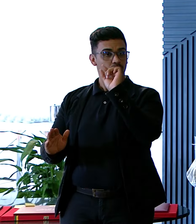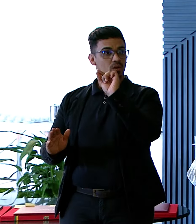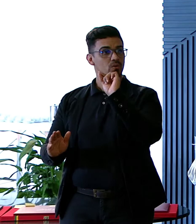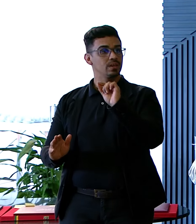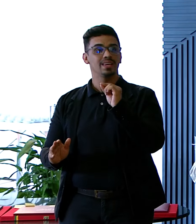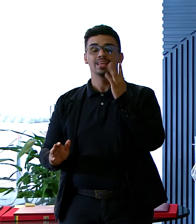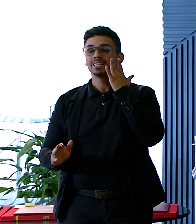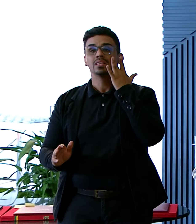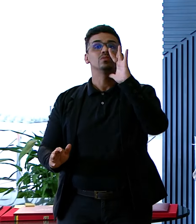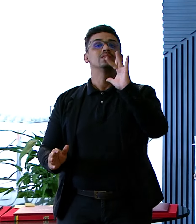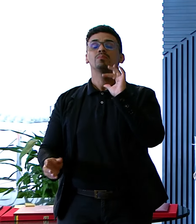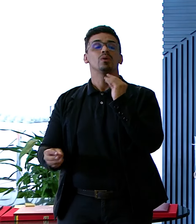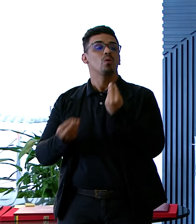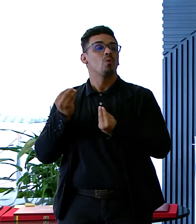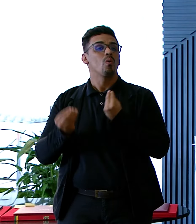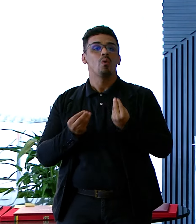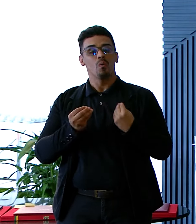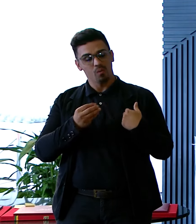Ou o ser humano Qual